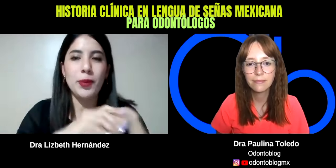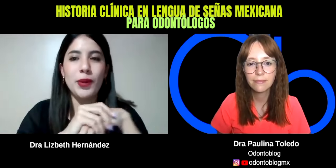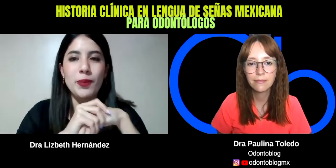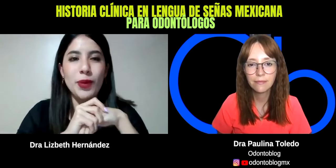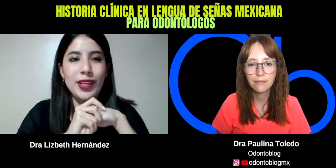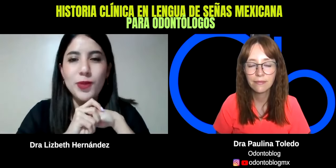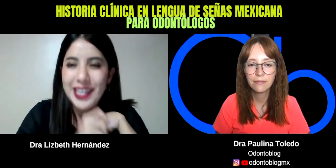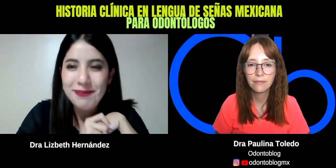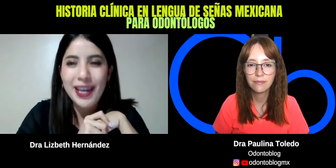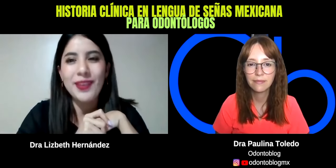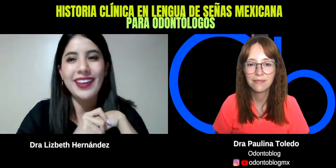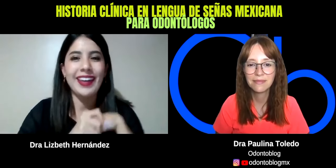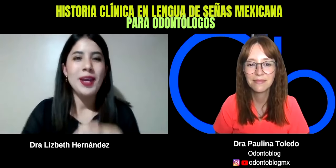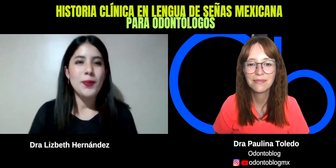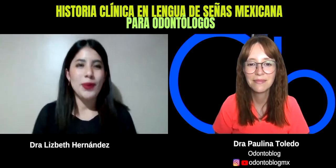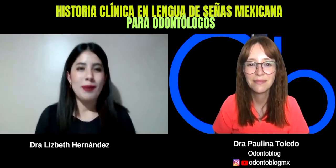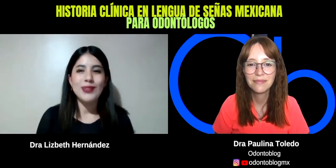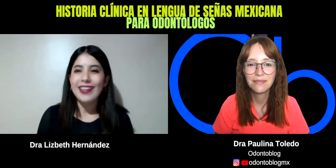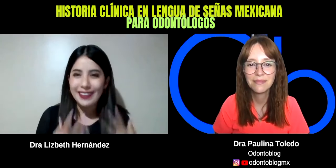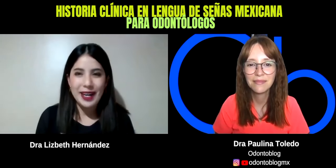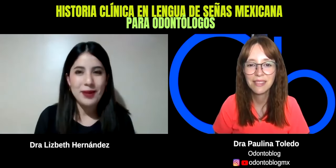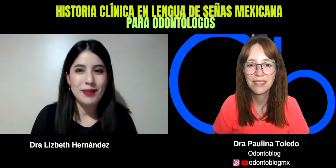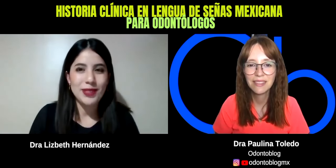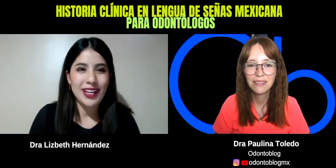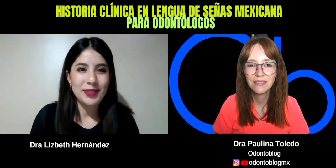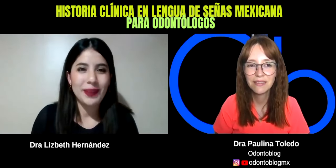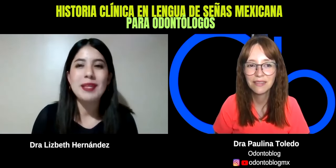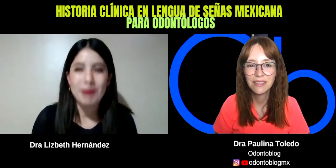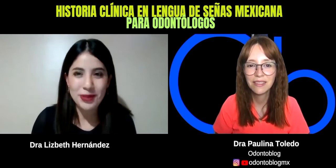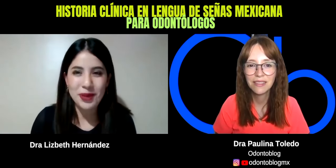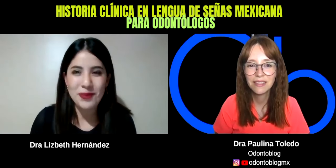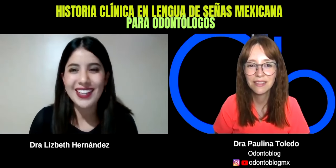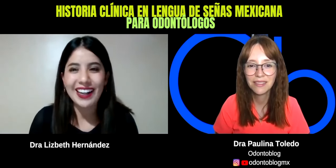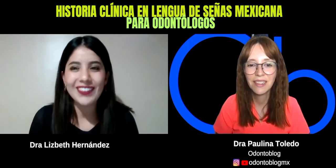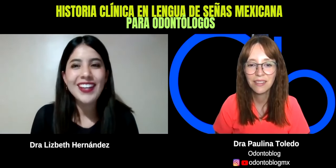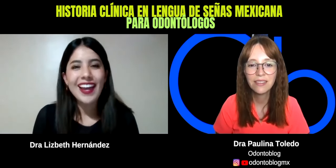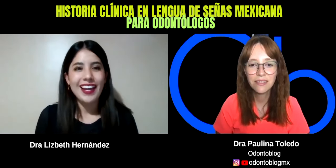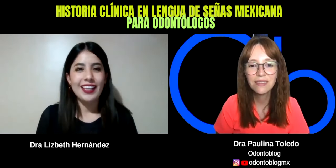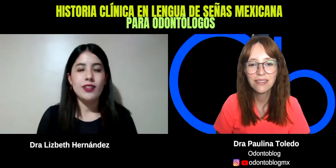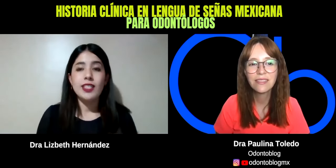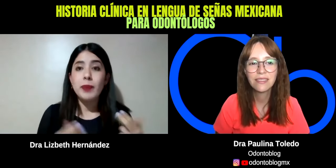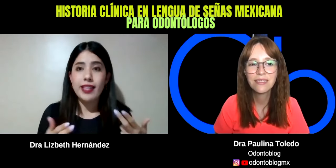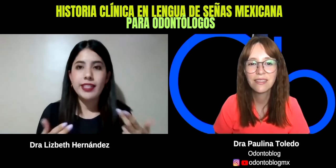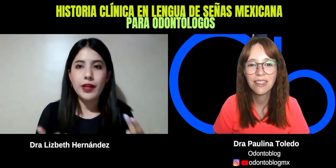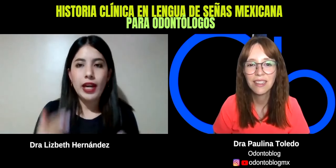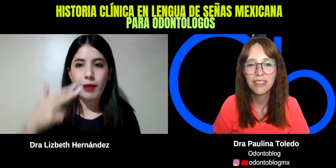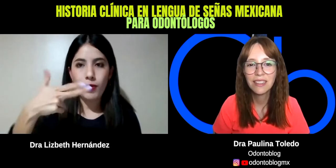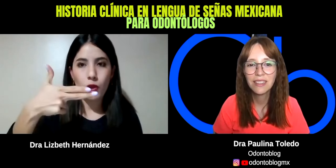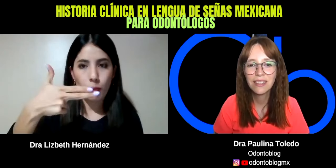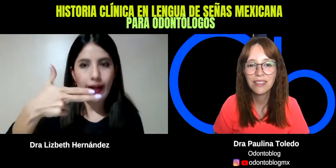muy entusiasmado de que podamos atender a una persona sorda y sepamos cómo hacerlo. Entonces, para decir hola, vamos a ocupar